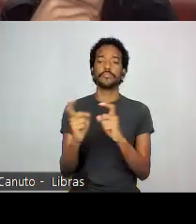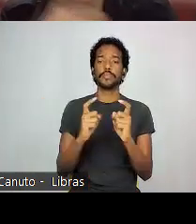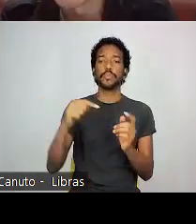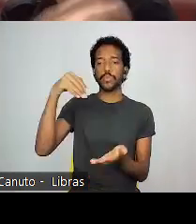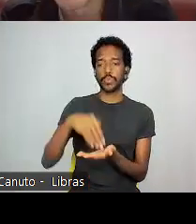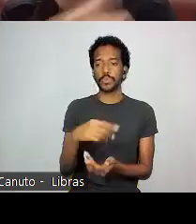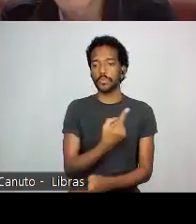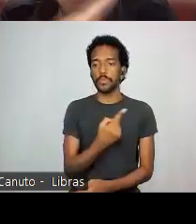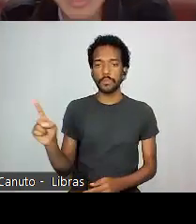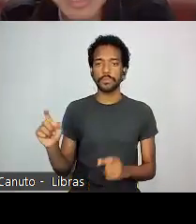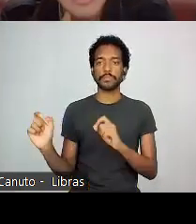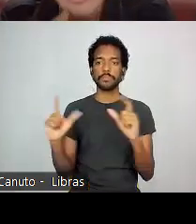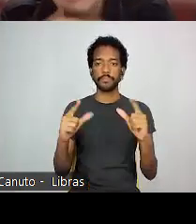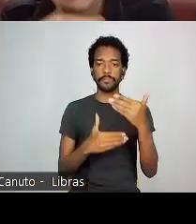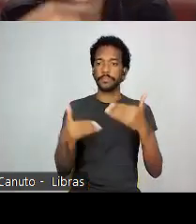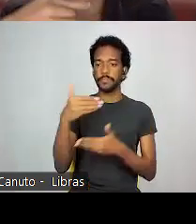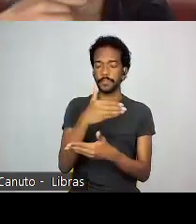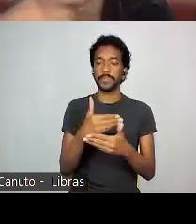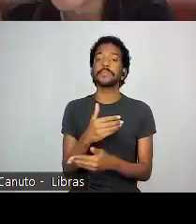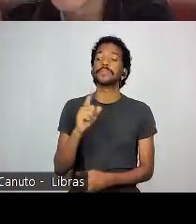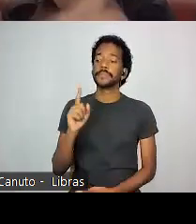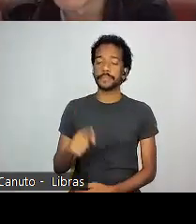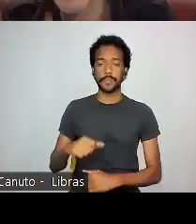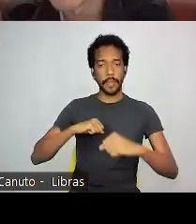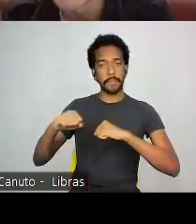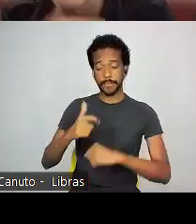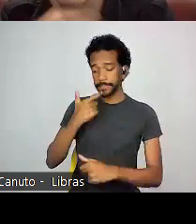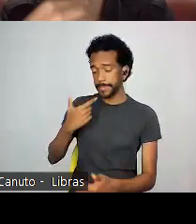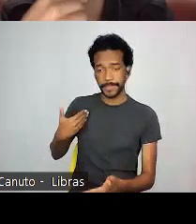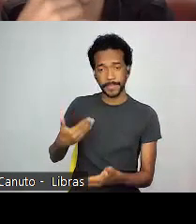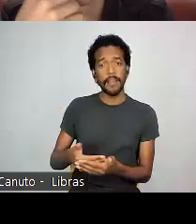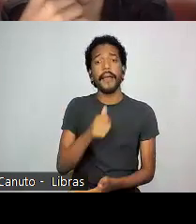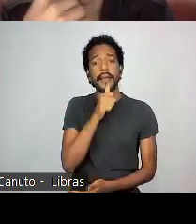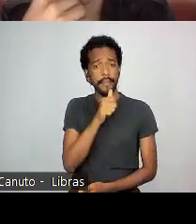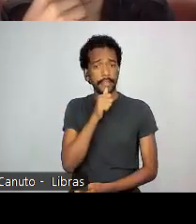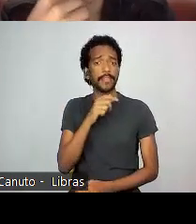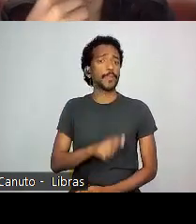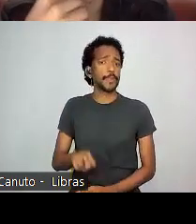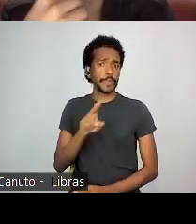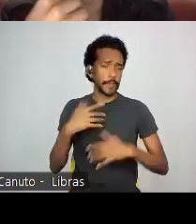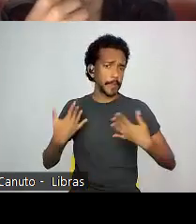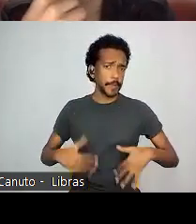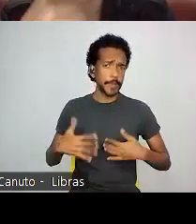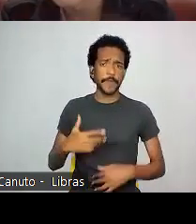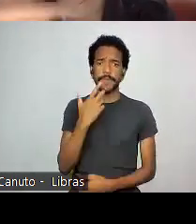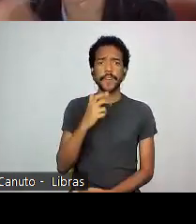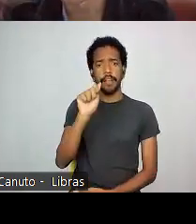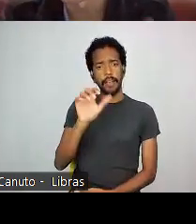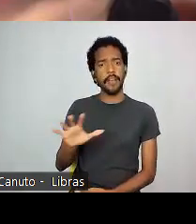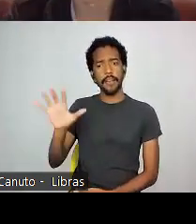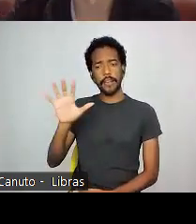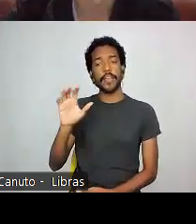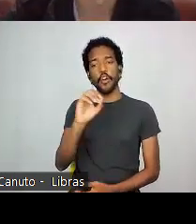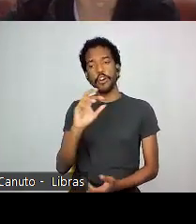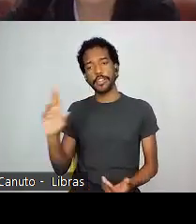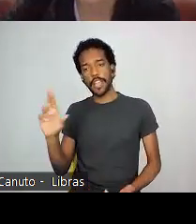também é um debate muito recente, ainda é muito amplamente usado, assim, Oriente, orientais, mas, assim, só para